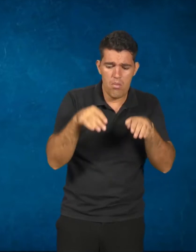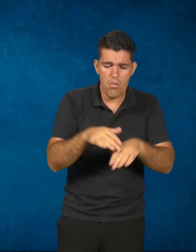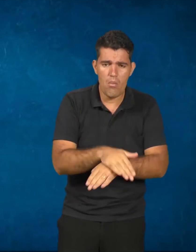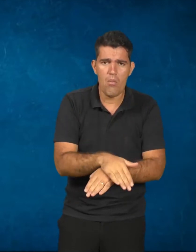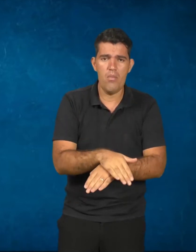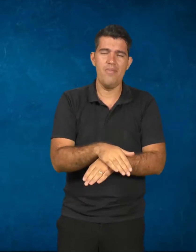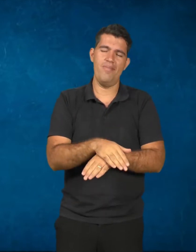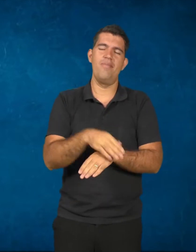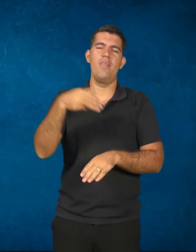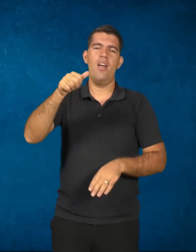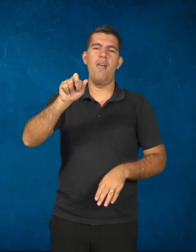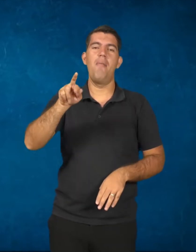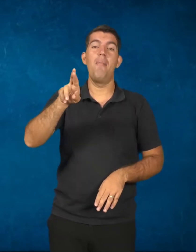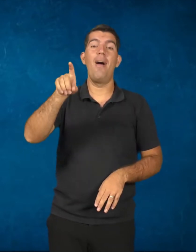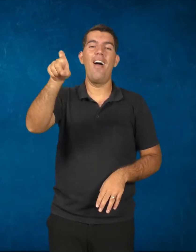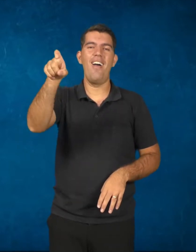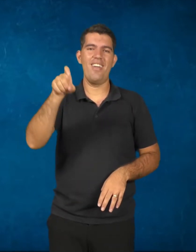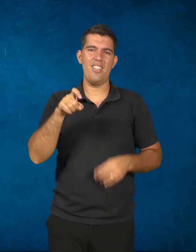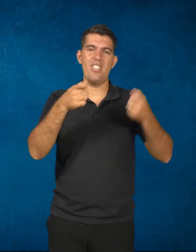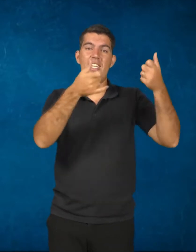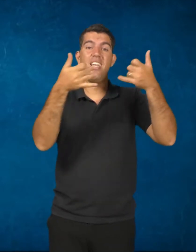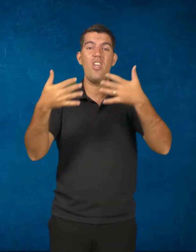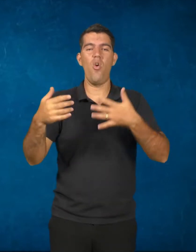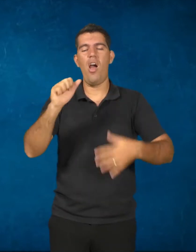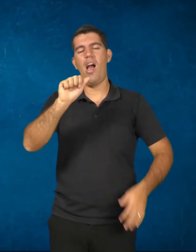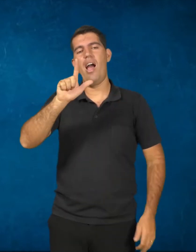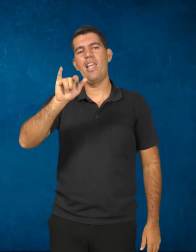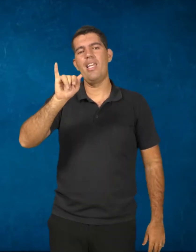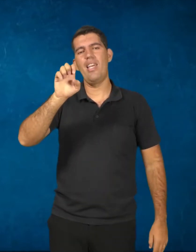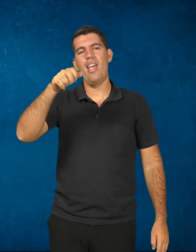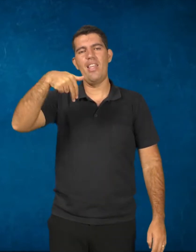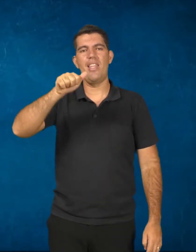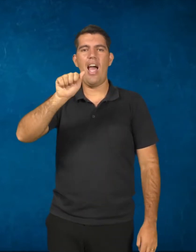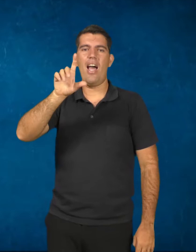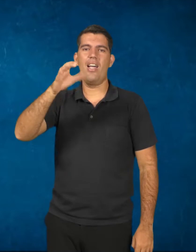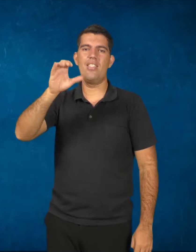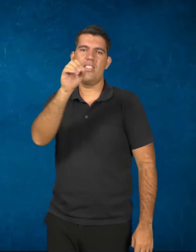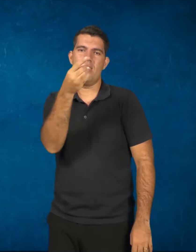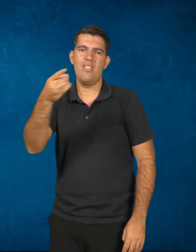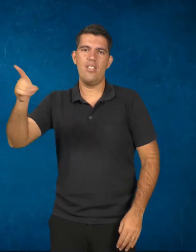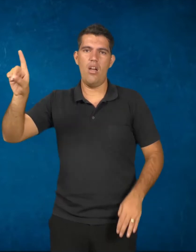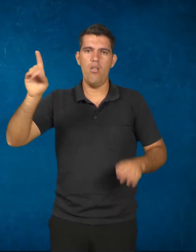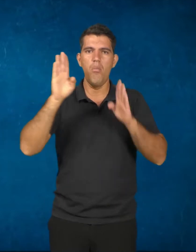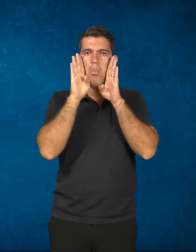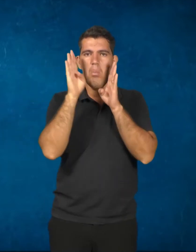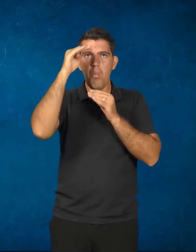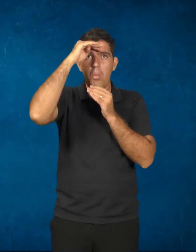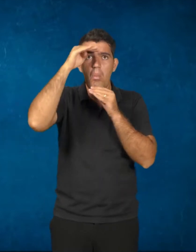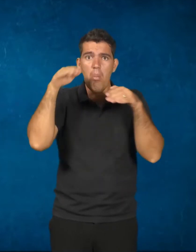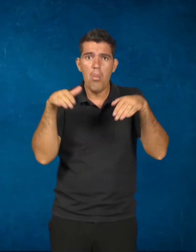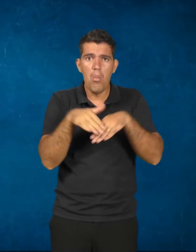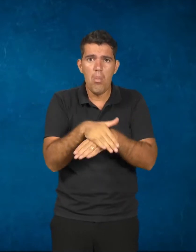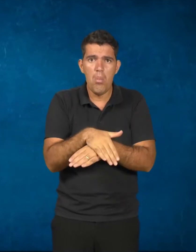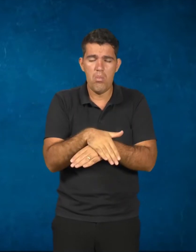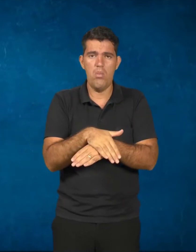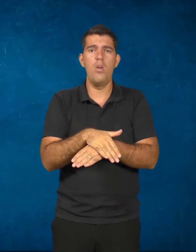Marx criou o conceito de alienação. Quando o trabalho se torna um valor de troca, o